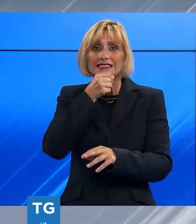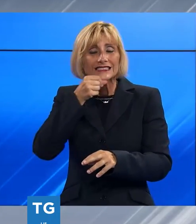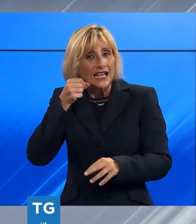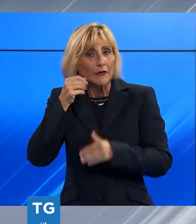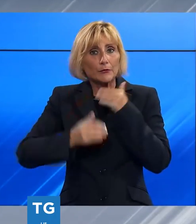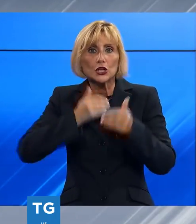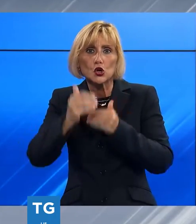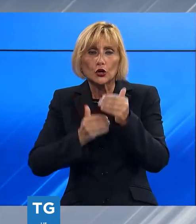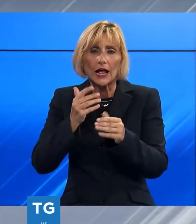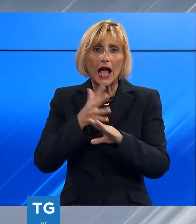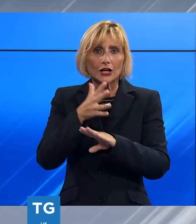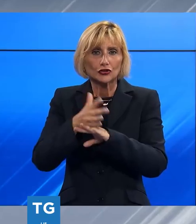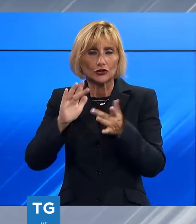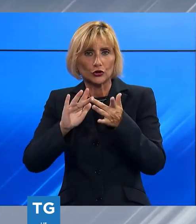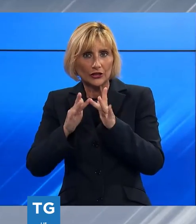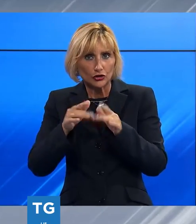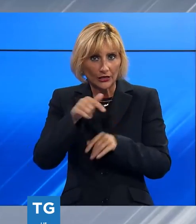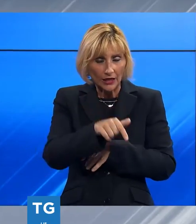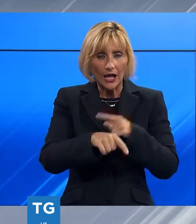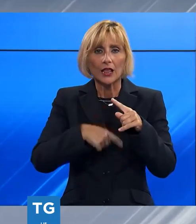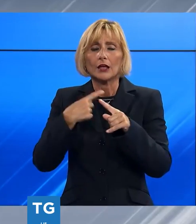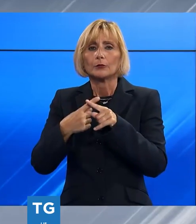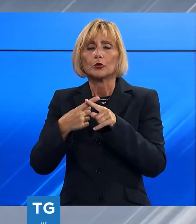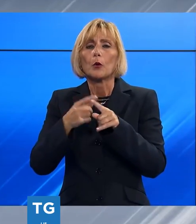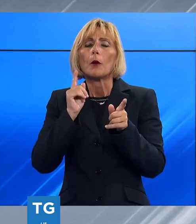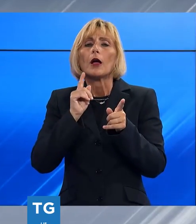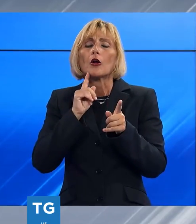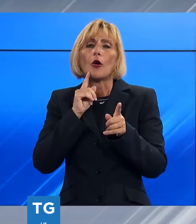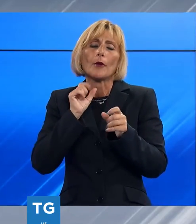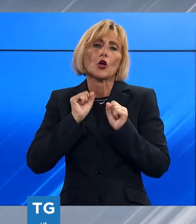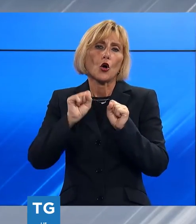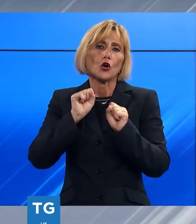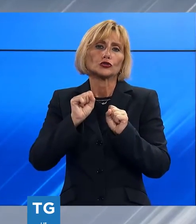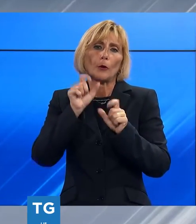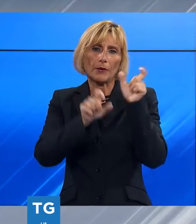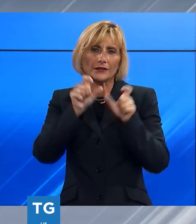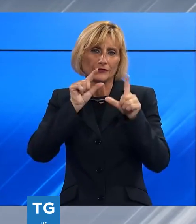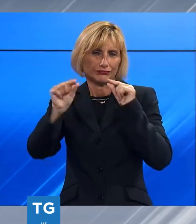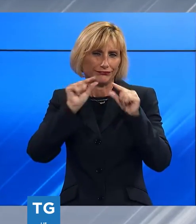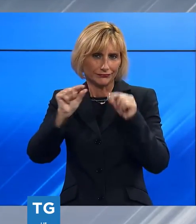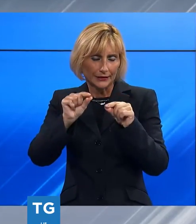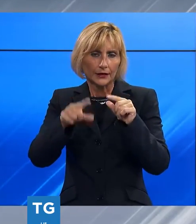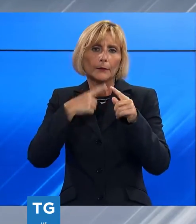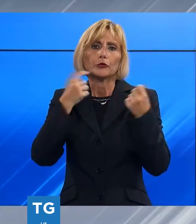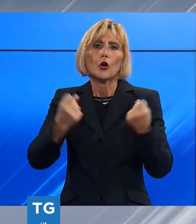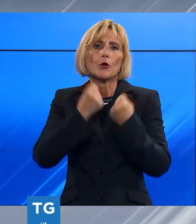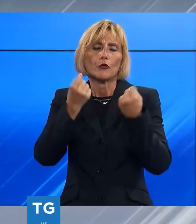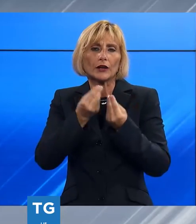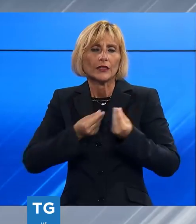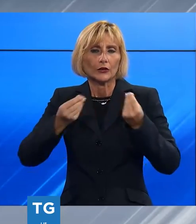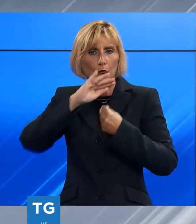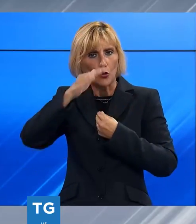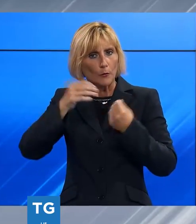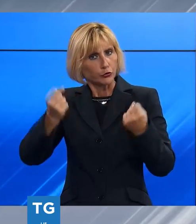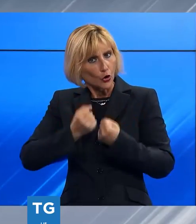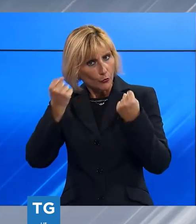migliorare l'accesso al digitale e contrastare lo spopolamento, tutelare i territori montani e promuoverli, salvaguardare l